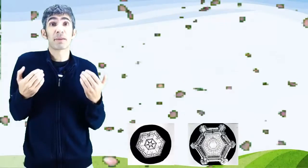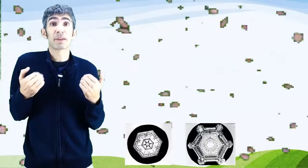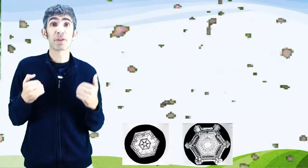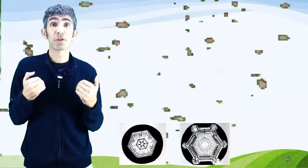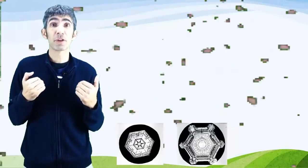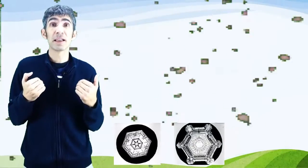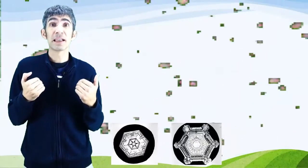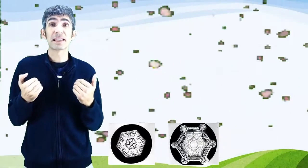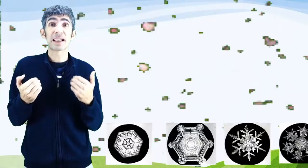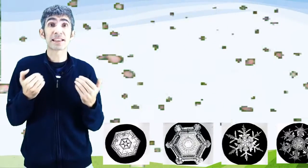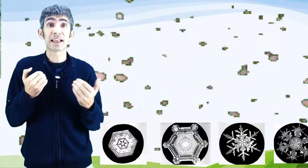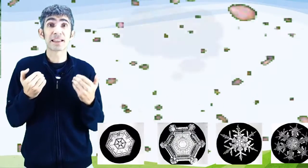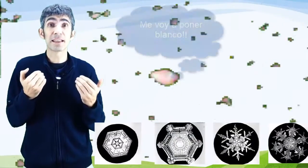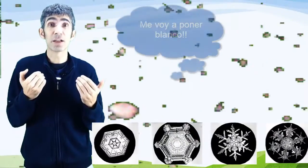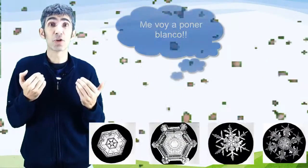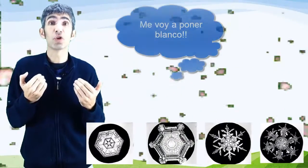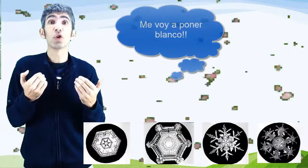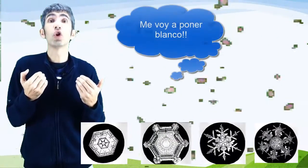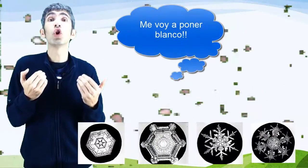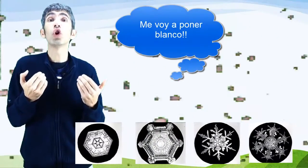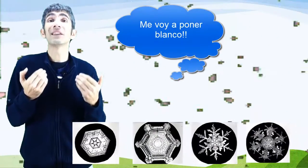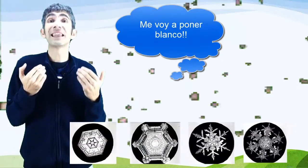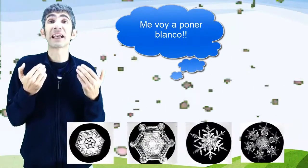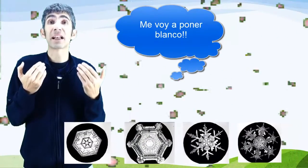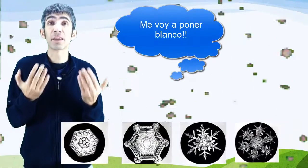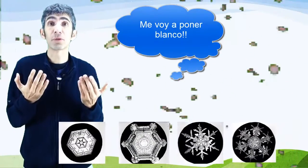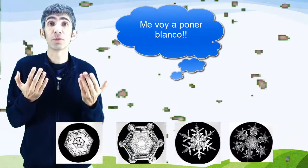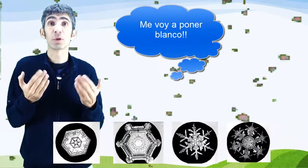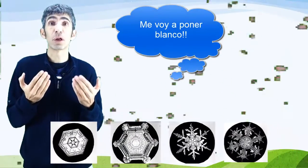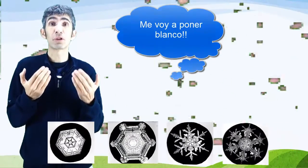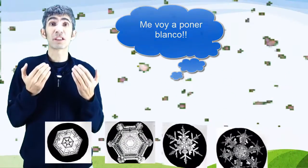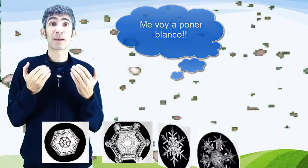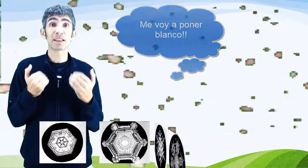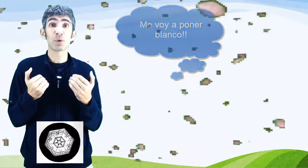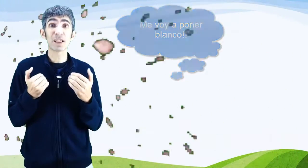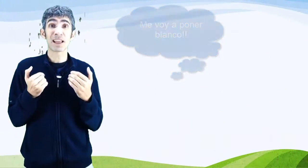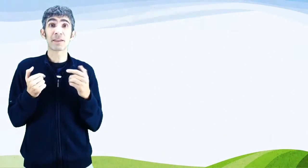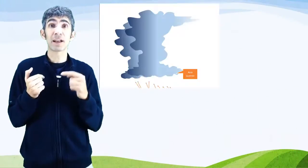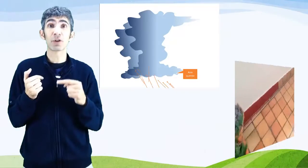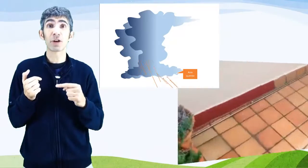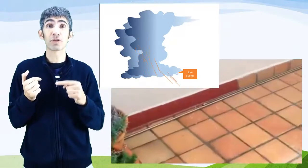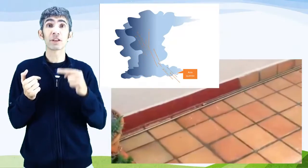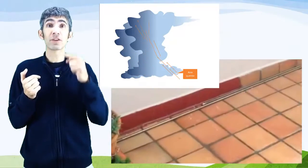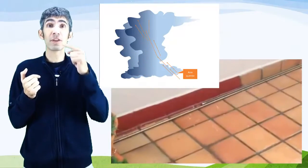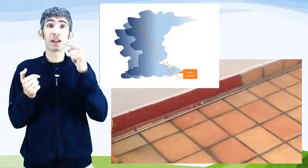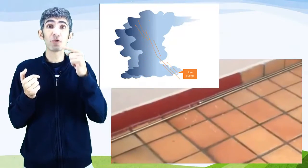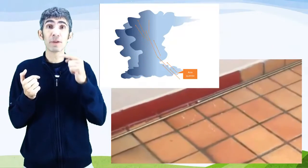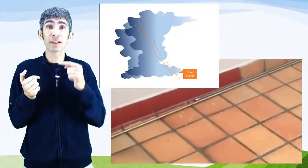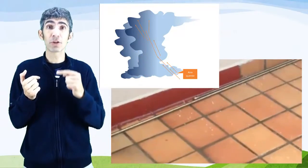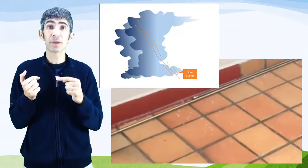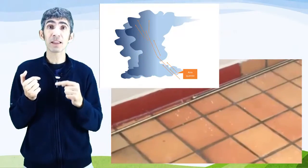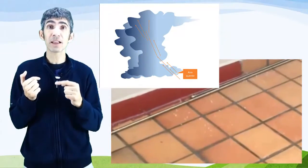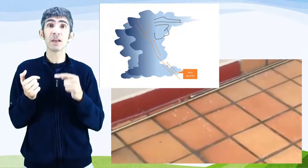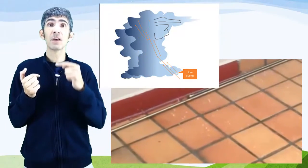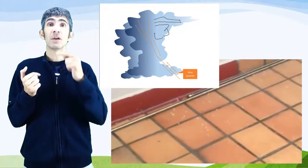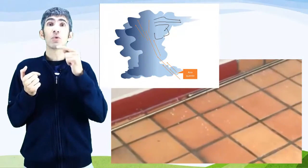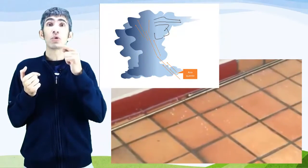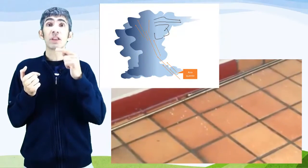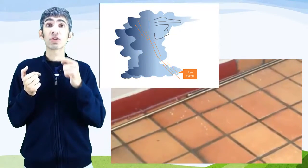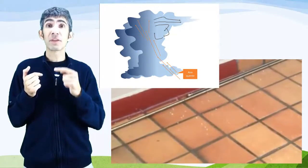precipitación es de cristales de hielo o de granizo, cuando estas partículas hacen recorridos dentro de la nube de tormenta, uniéndose